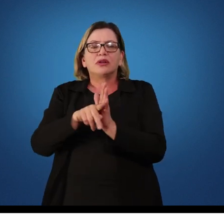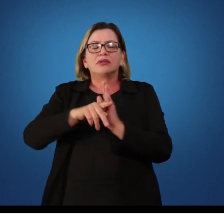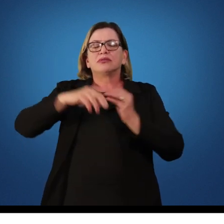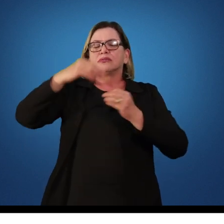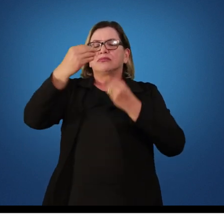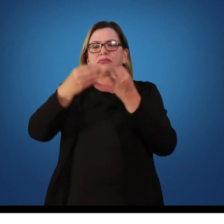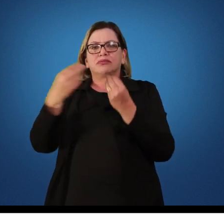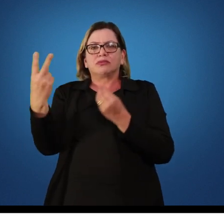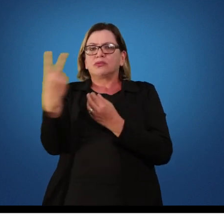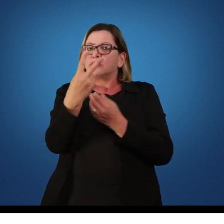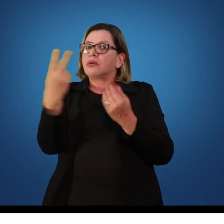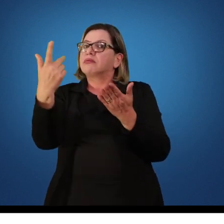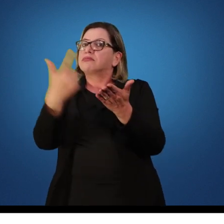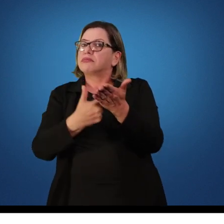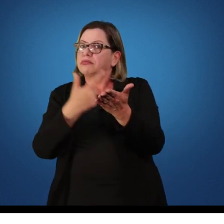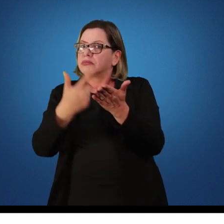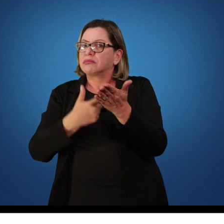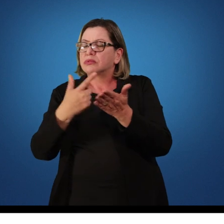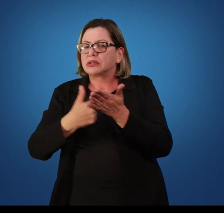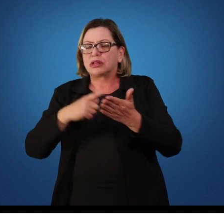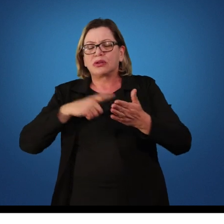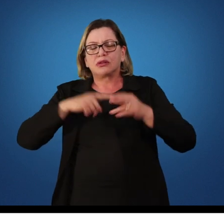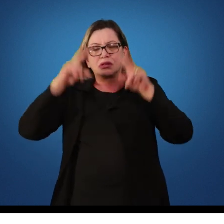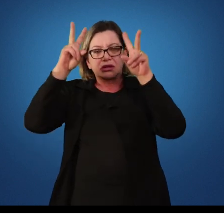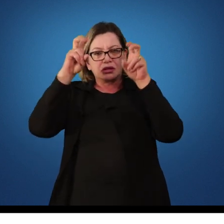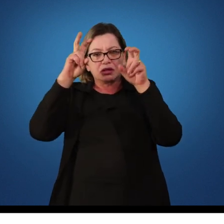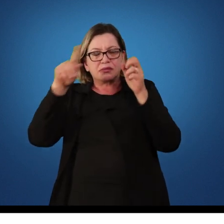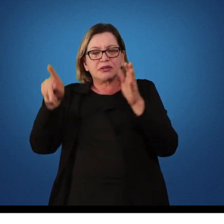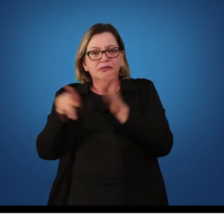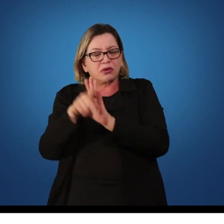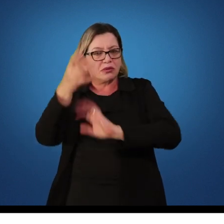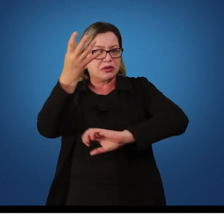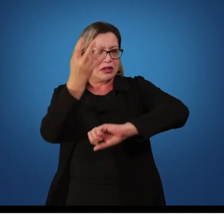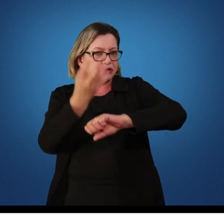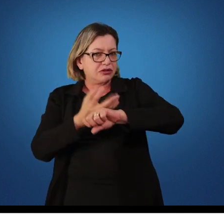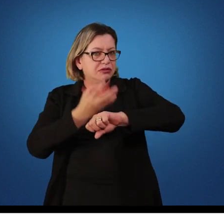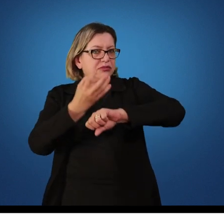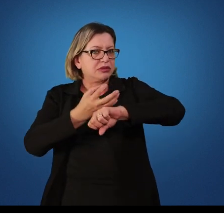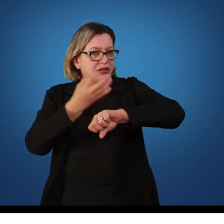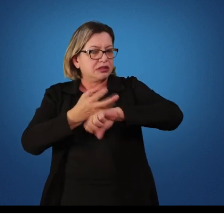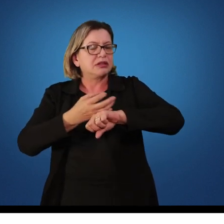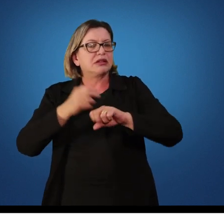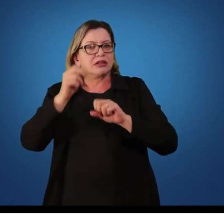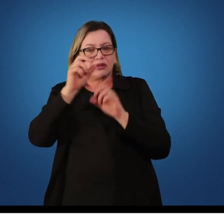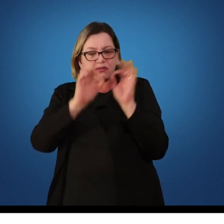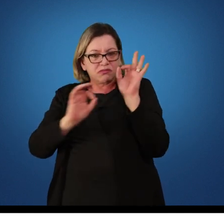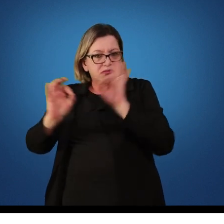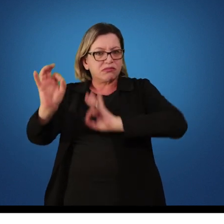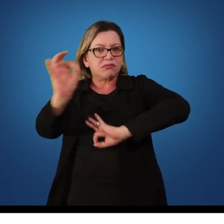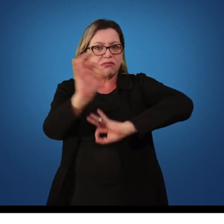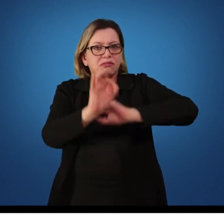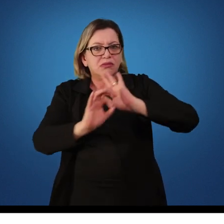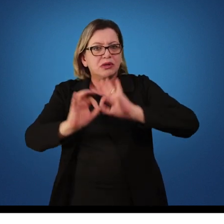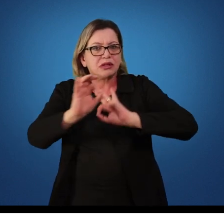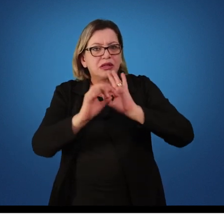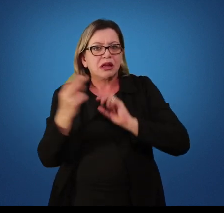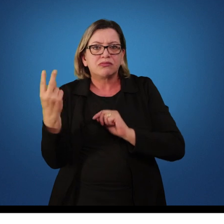Então, os conteúdos da disciplina estão pautados nesses dois livros